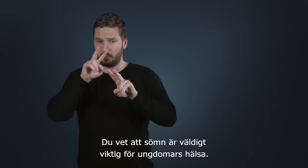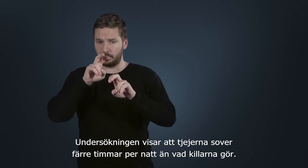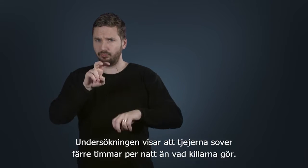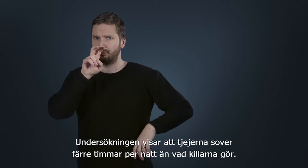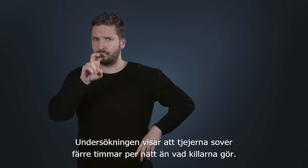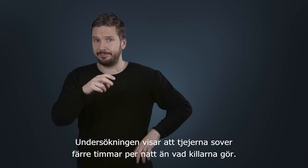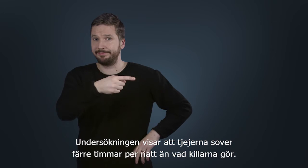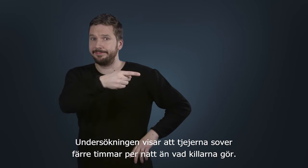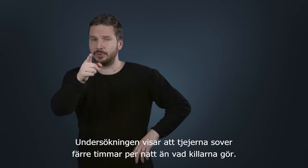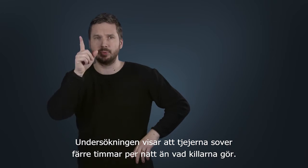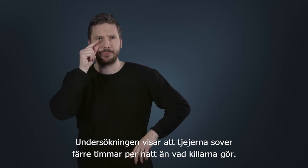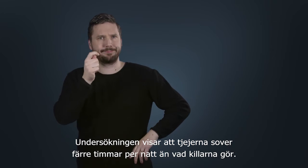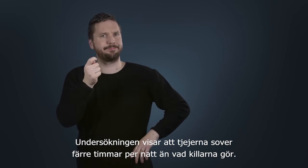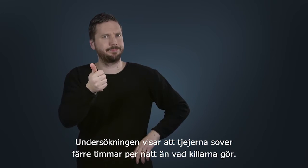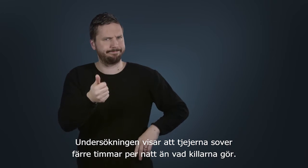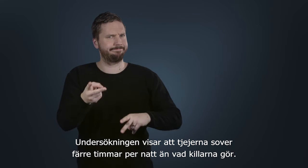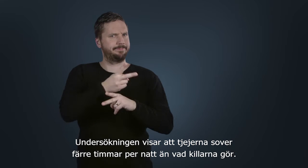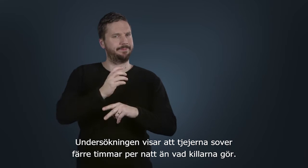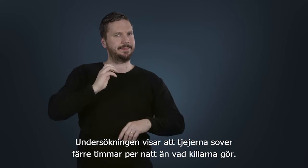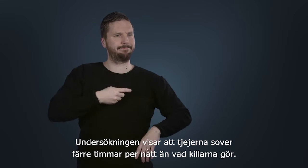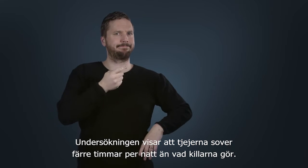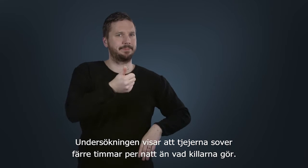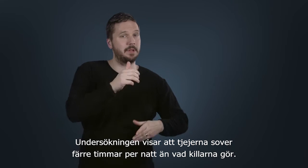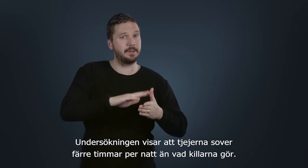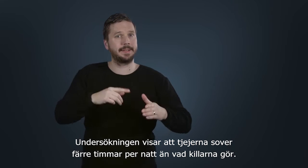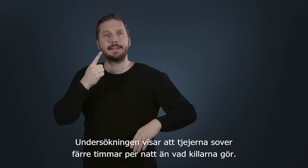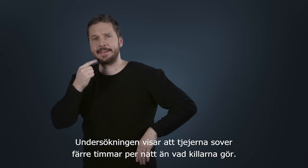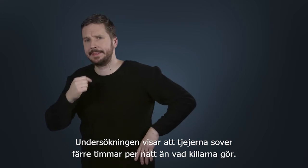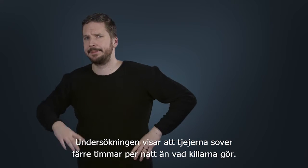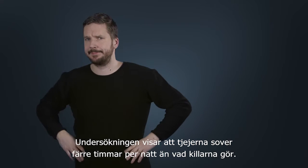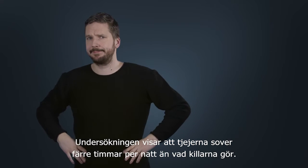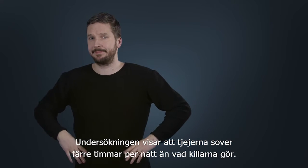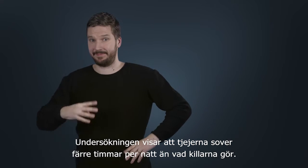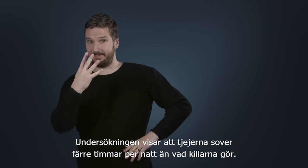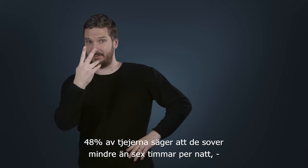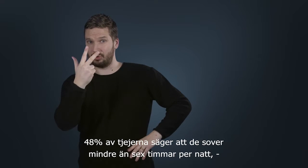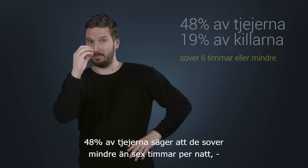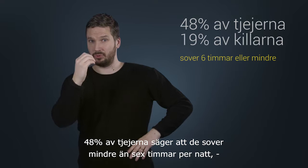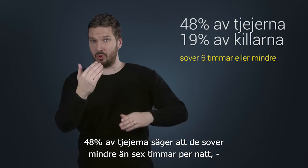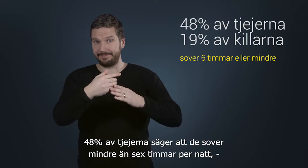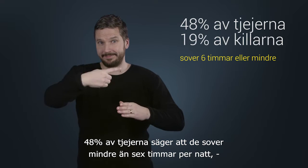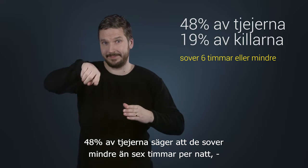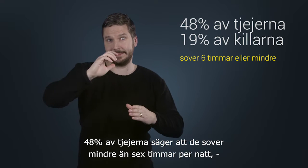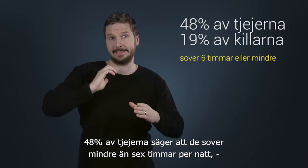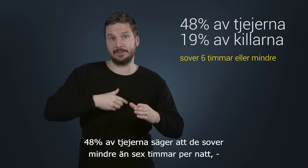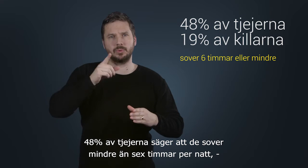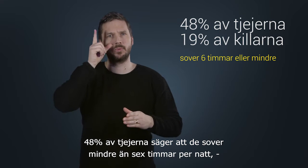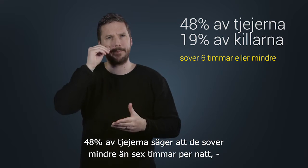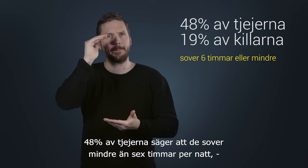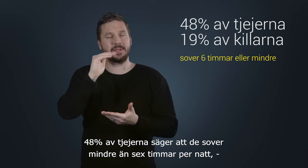Undersökningen visar att tjejerna sover färre timmar per natt än vad killarna gör. 48% av tjejerna säger att de